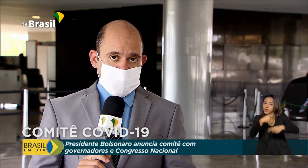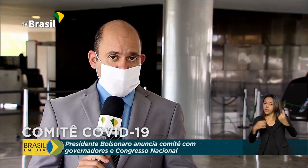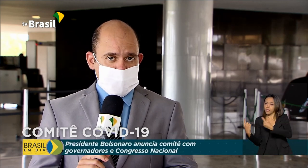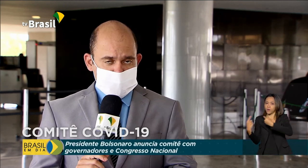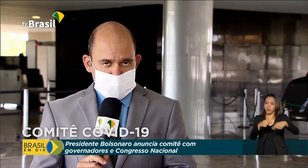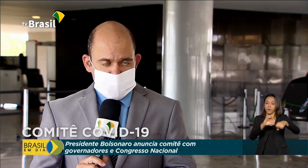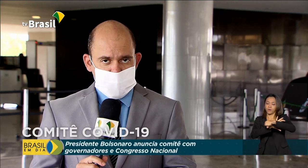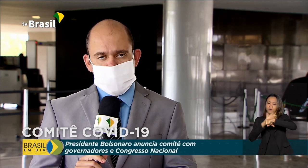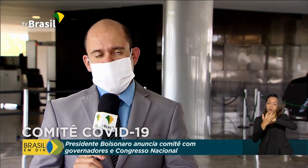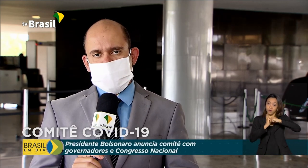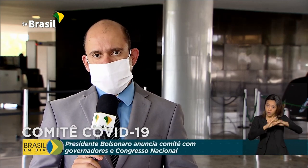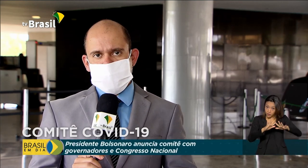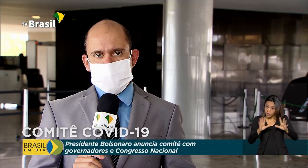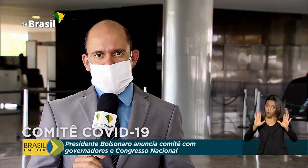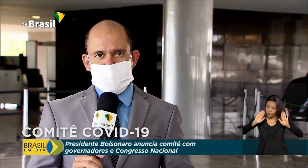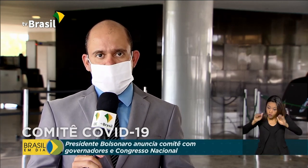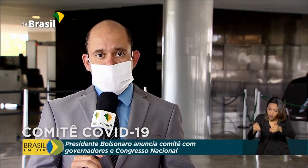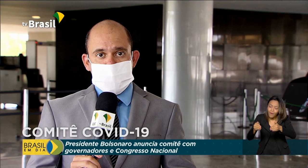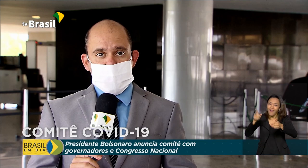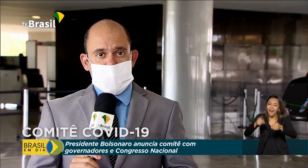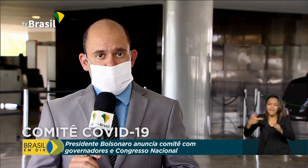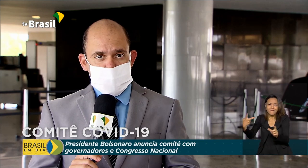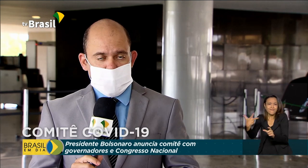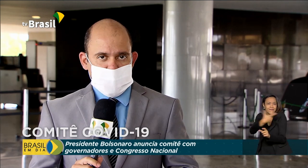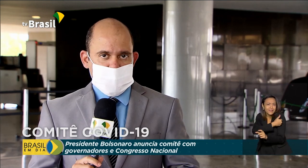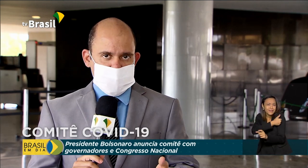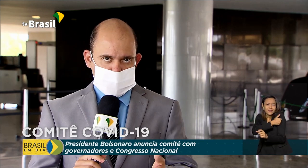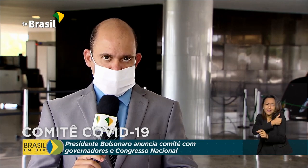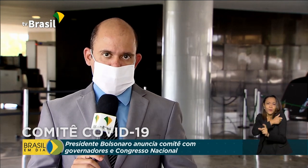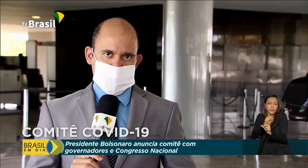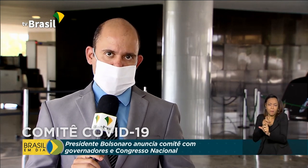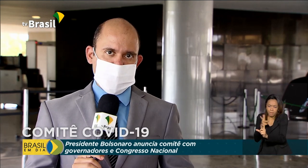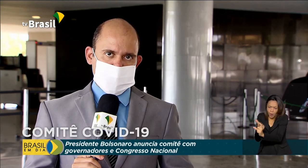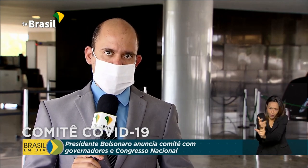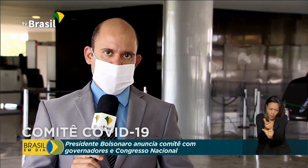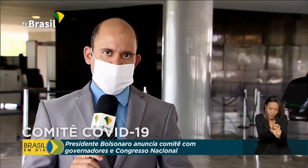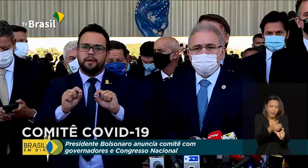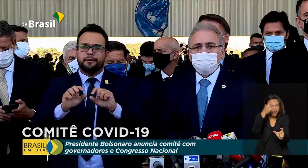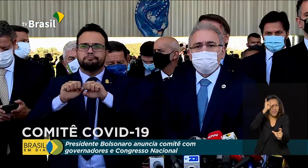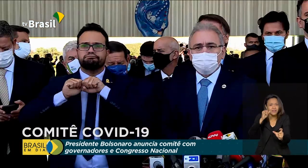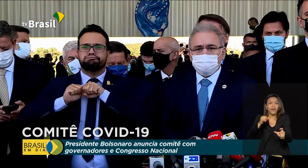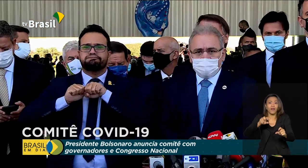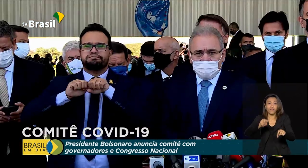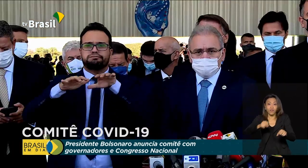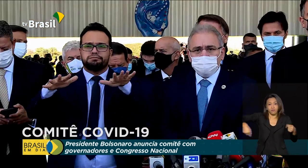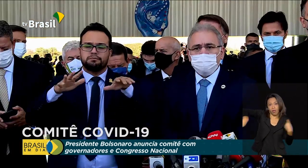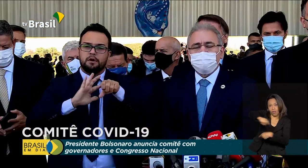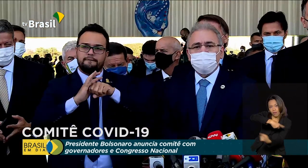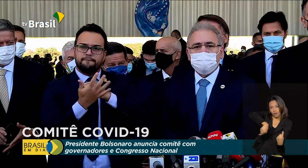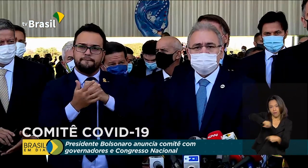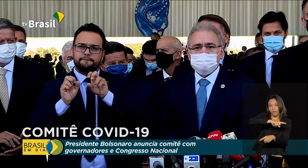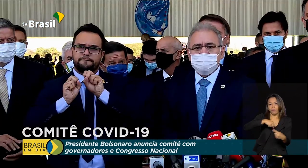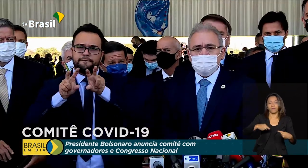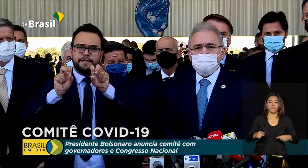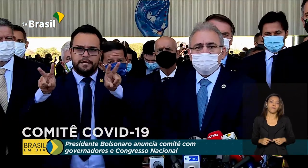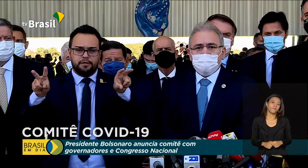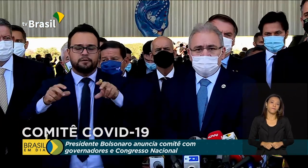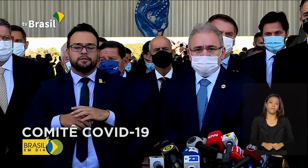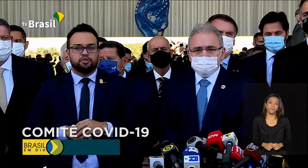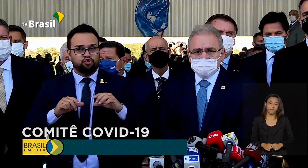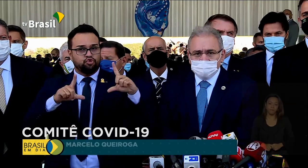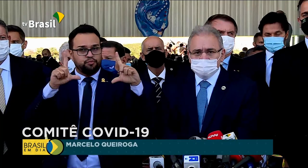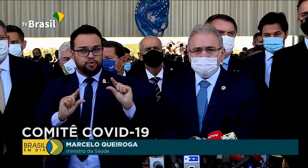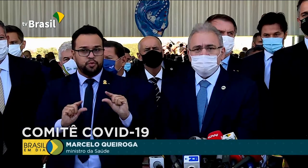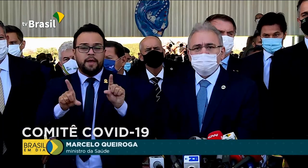Um dos focos é agilizar a vacinação em massa para reduzir a circulação do vírus. Por outro lado, fortalecer